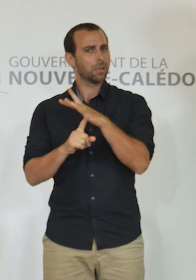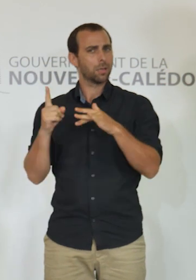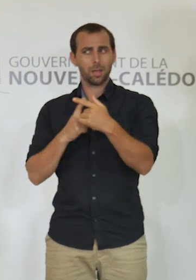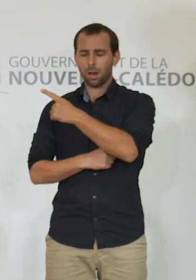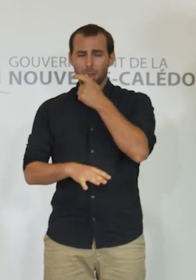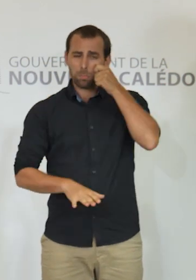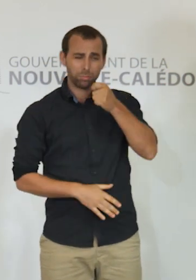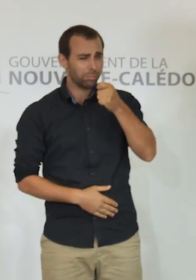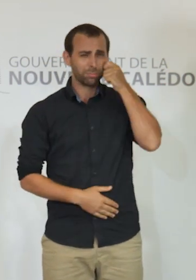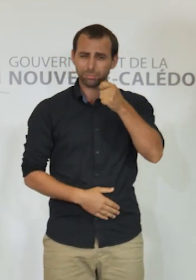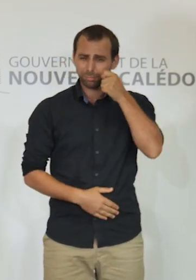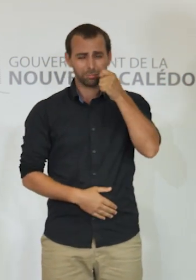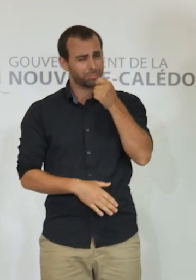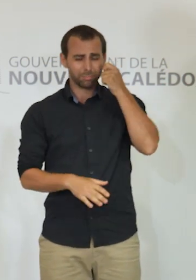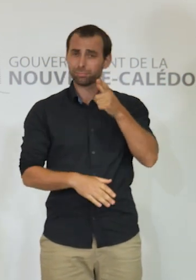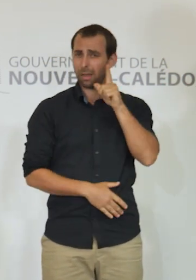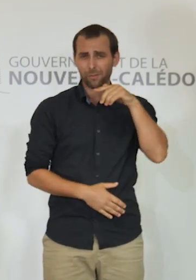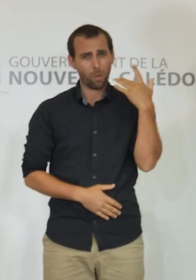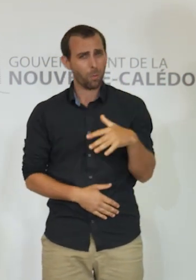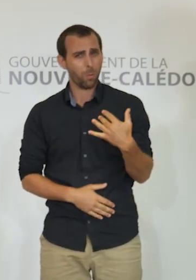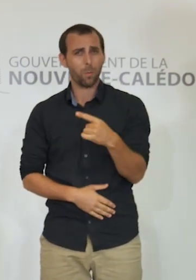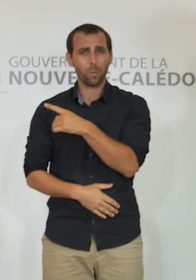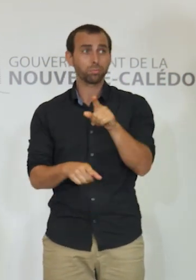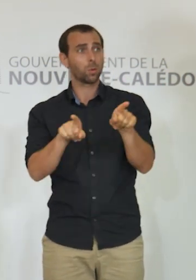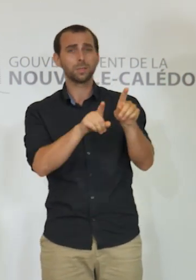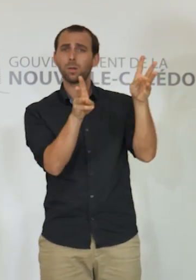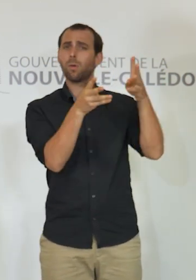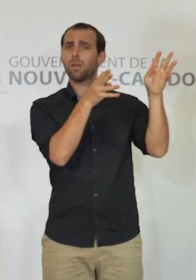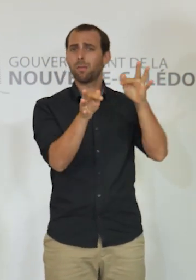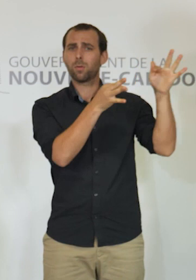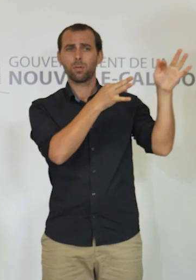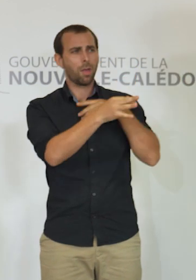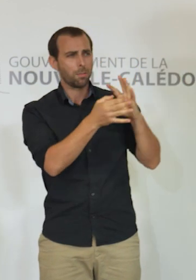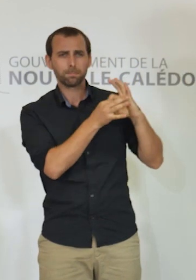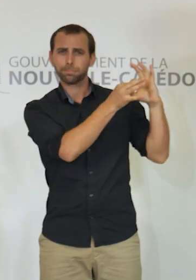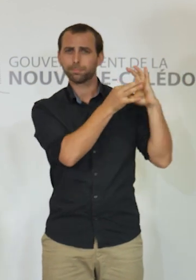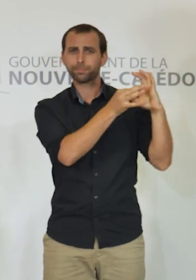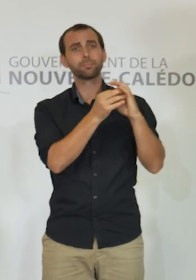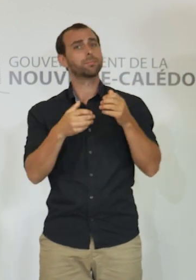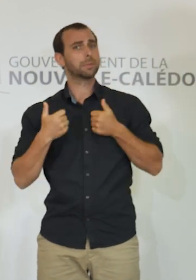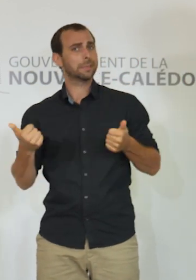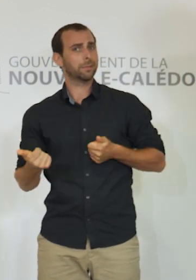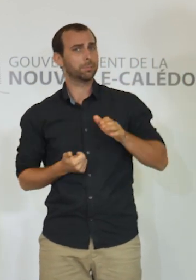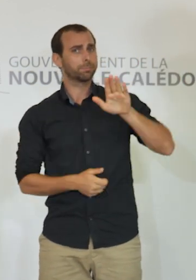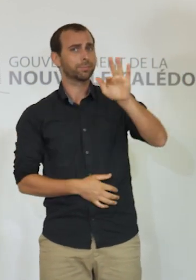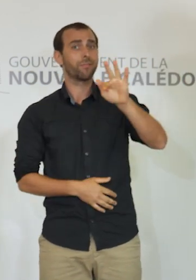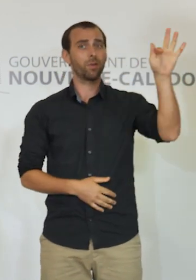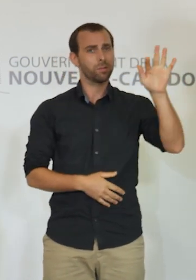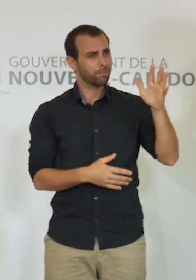avec le soutien de la communauté walisienne et foutounienne et les services de l'État, nous avons presque réussi.